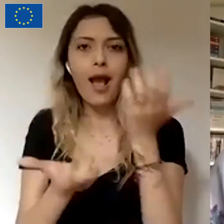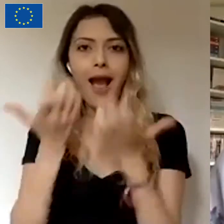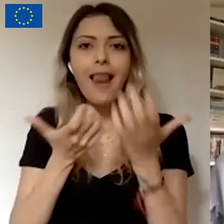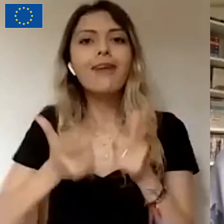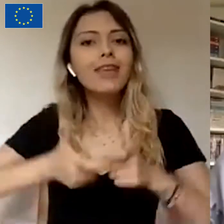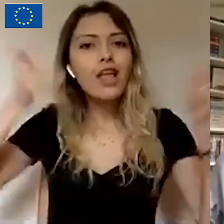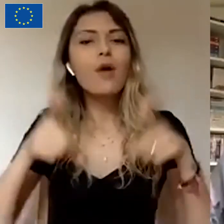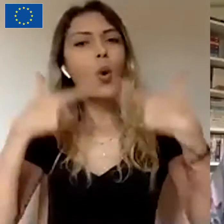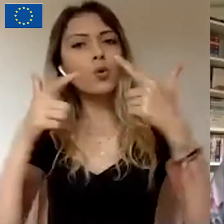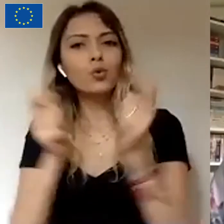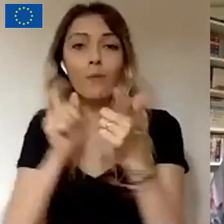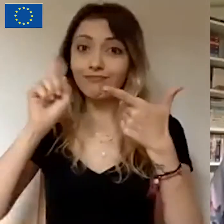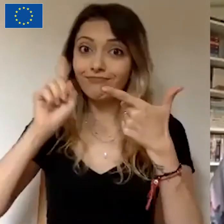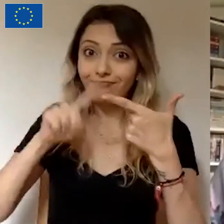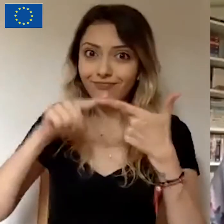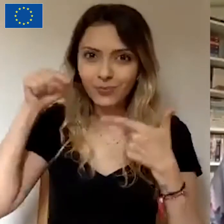İzlediğiniz için teşekkürler.